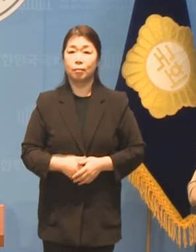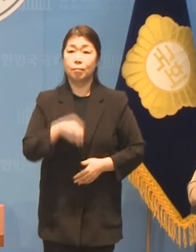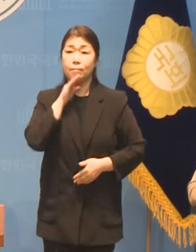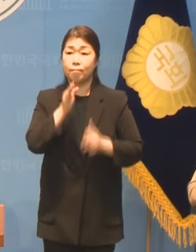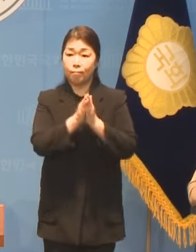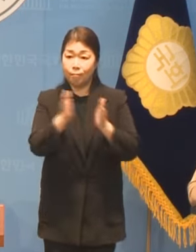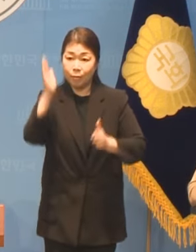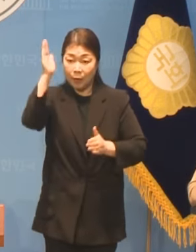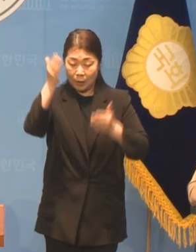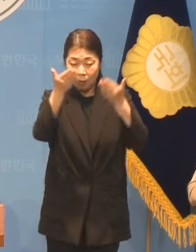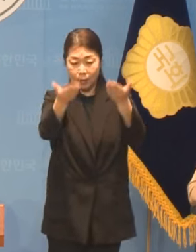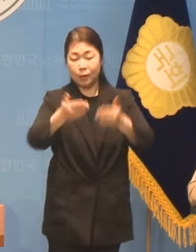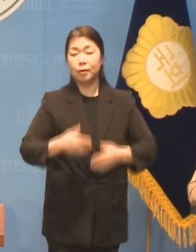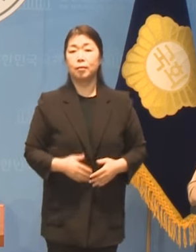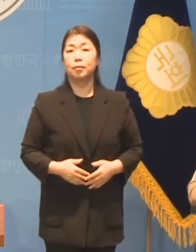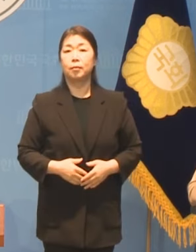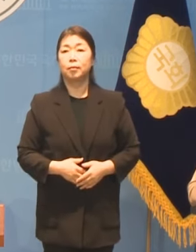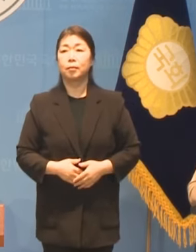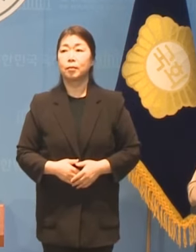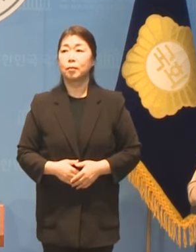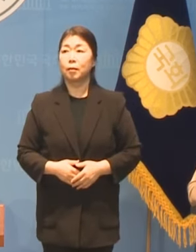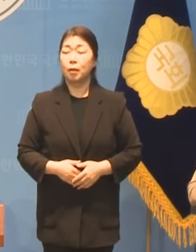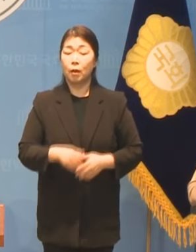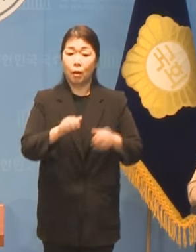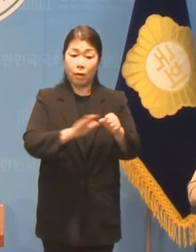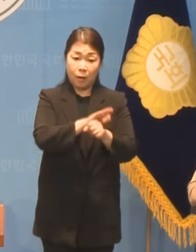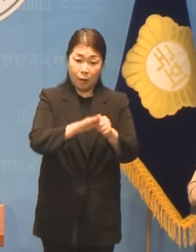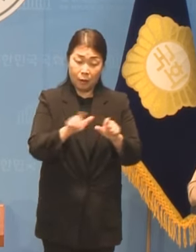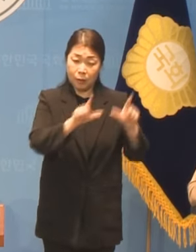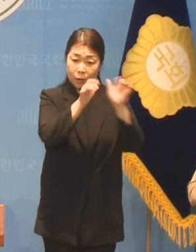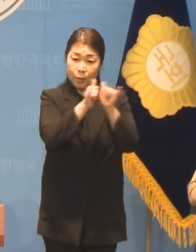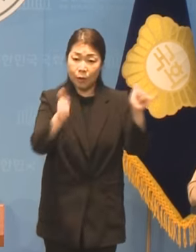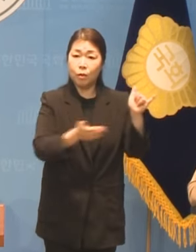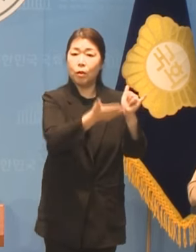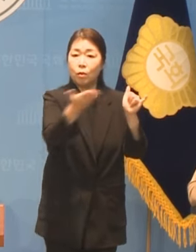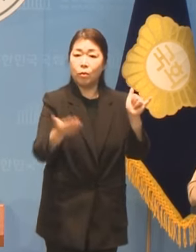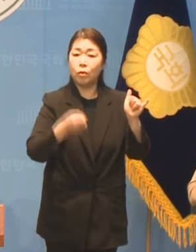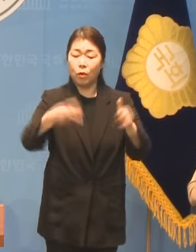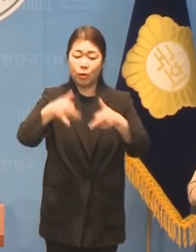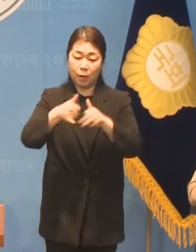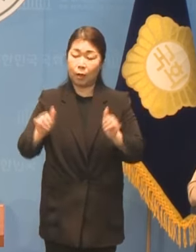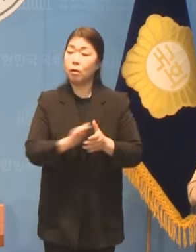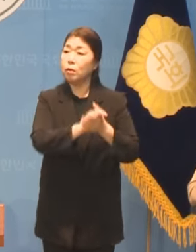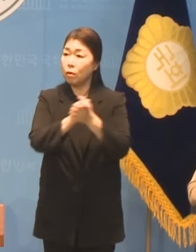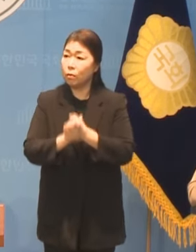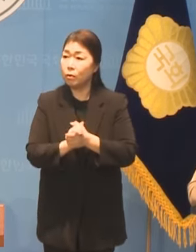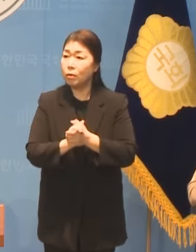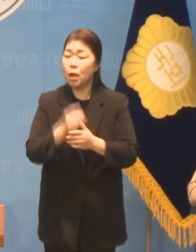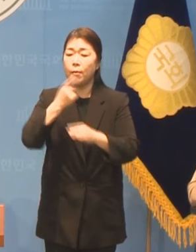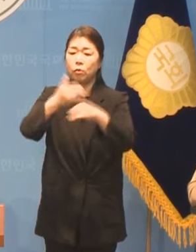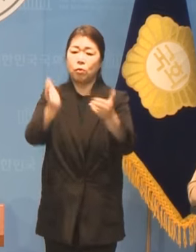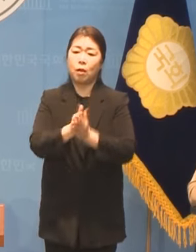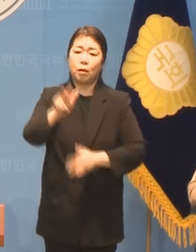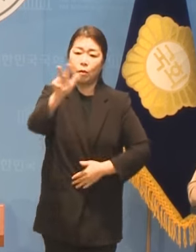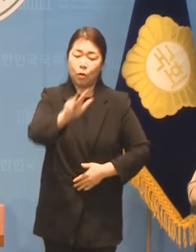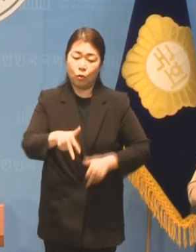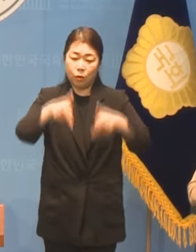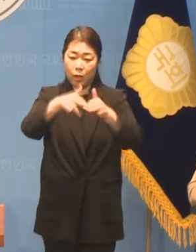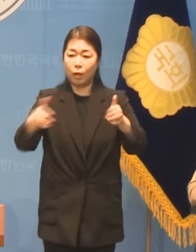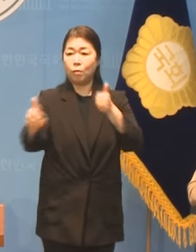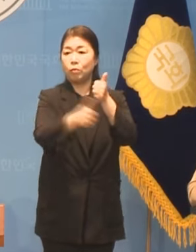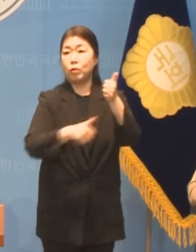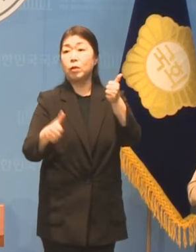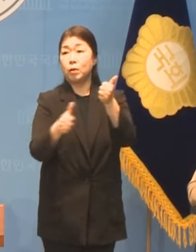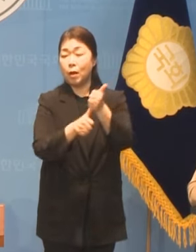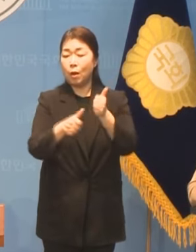시작하겠습니다 사랑하는 시민 여러분 장애인 동료 여러분 더불어민주당 전국장애인위원회 부위원장